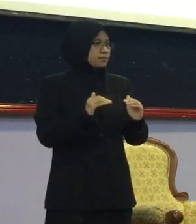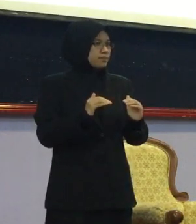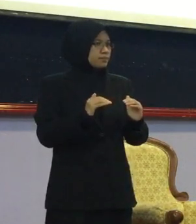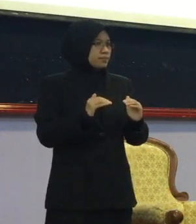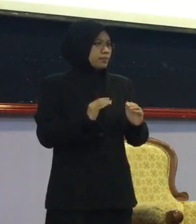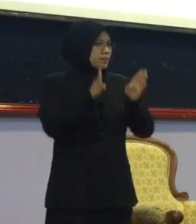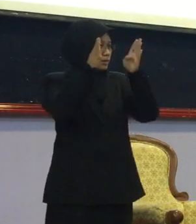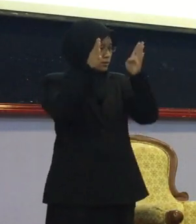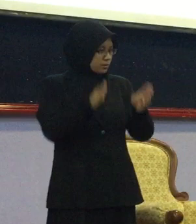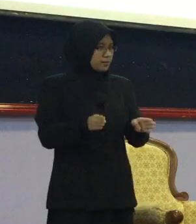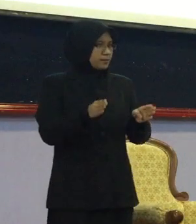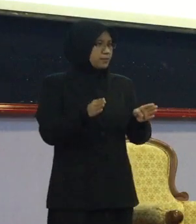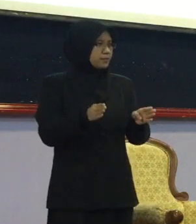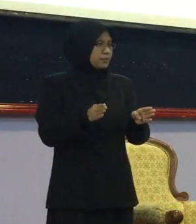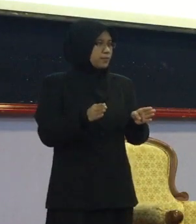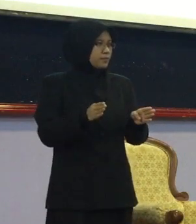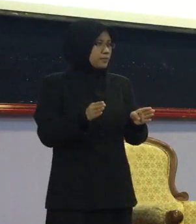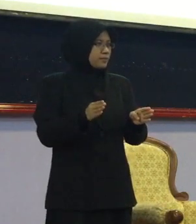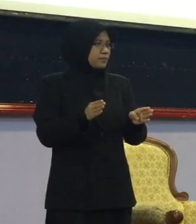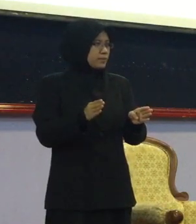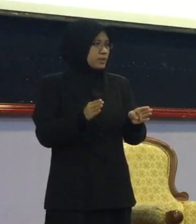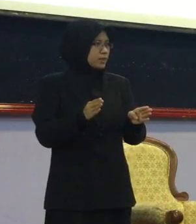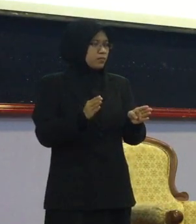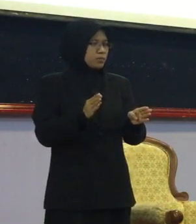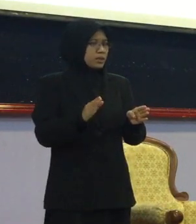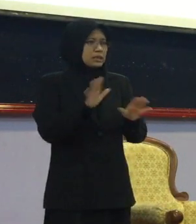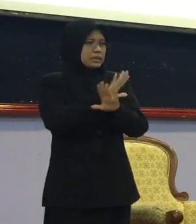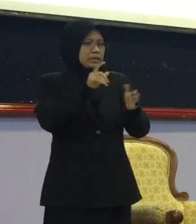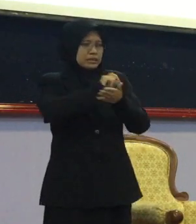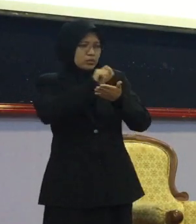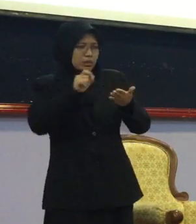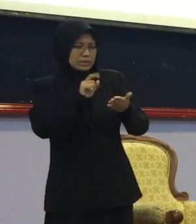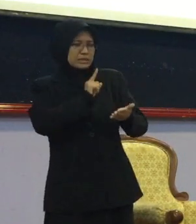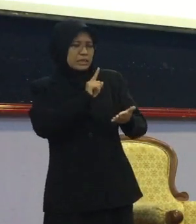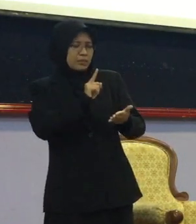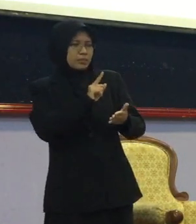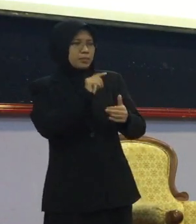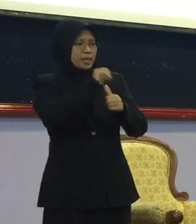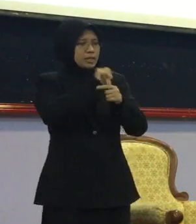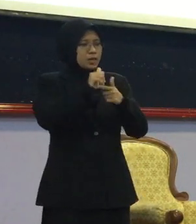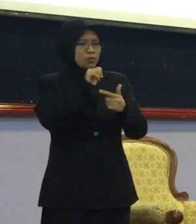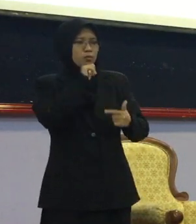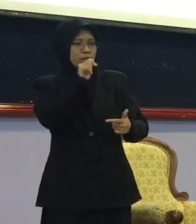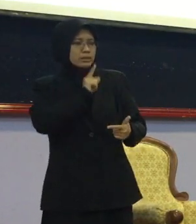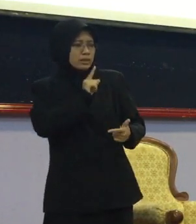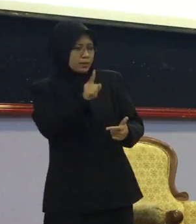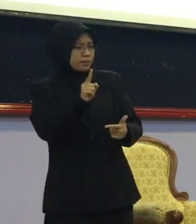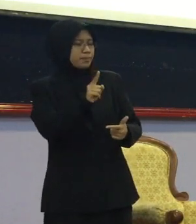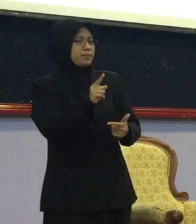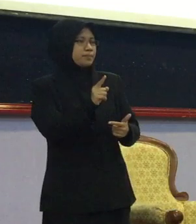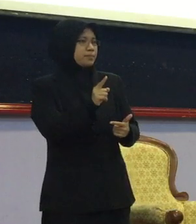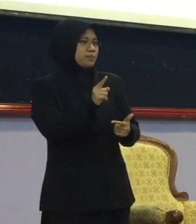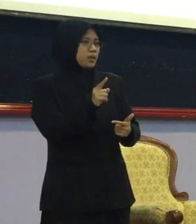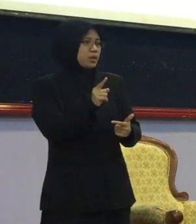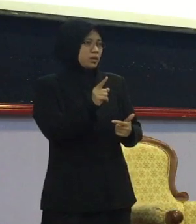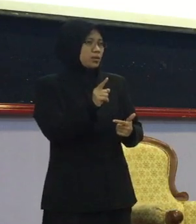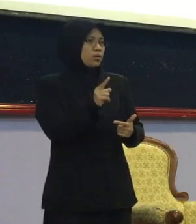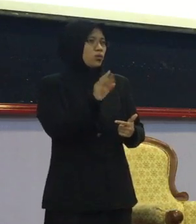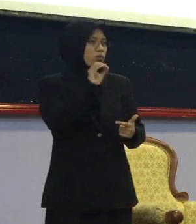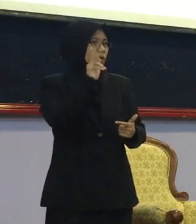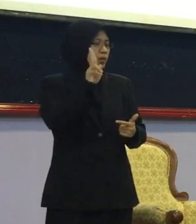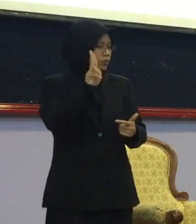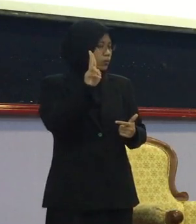mereka Memang kita dah tengok Borang ni tak tulis Islam ke Tak Islam ke Dan sebagainya Borang OKU Laftar Yang ada Ex